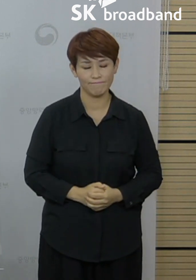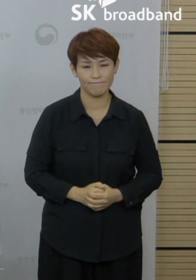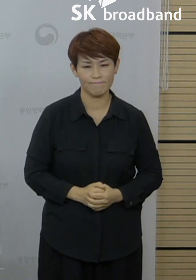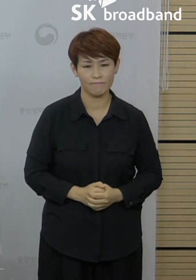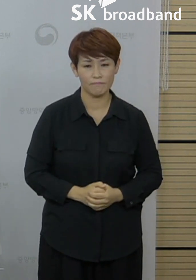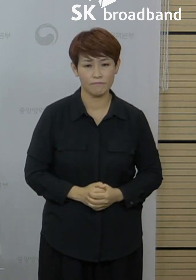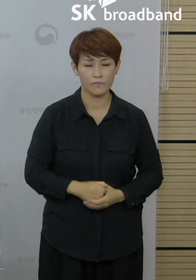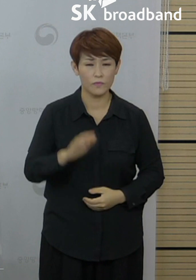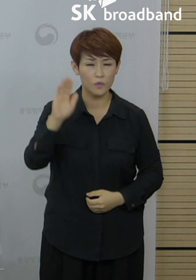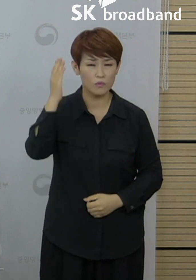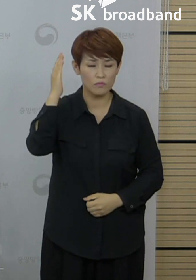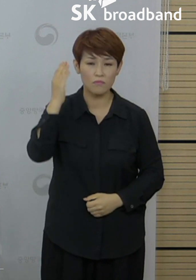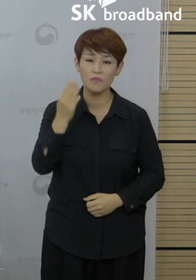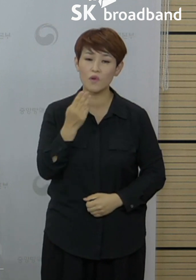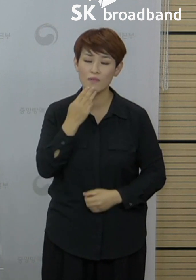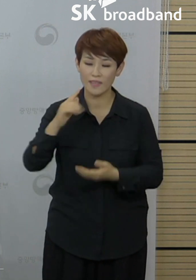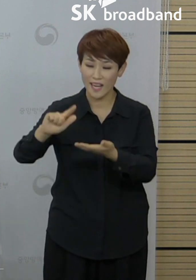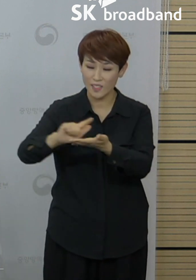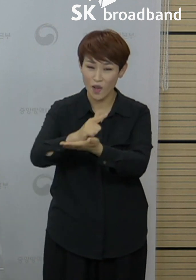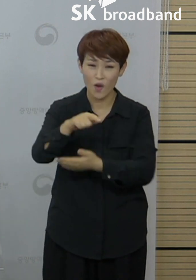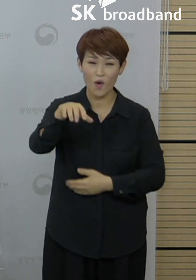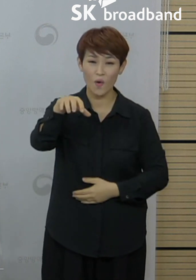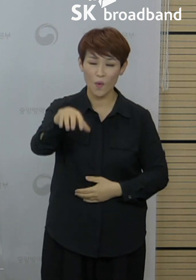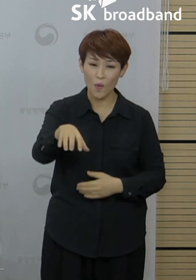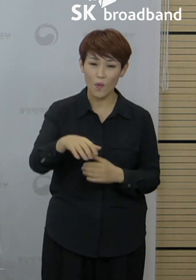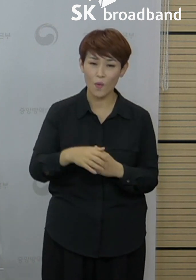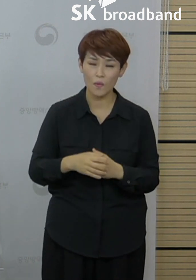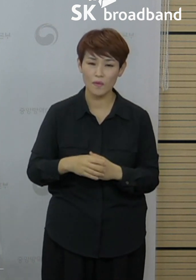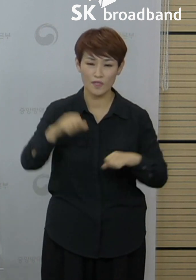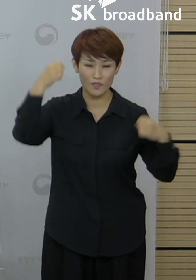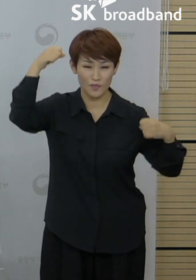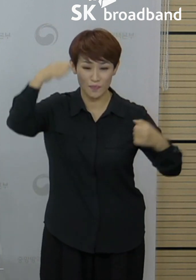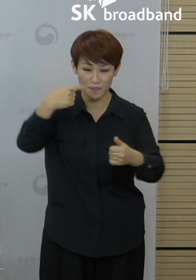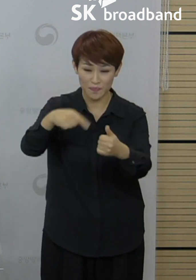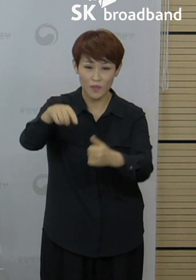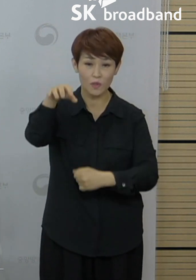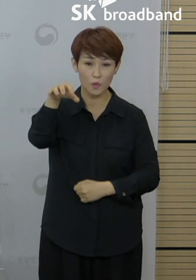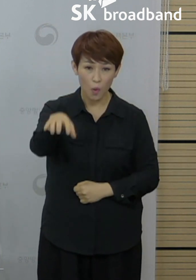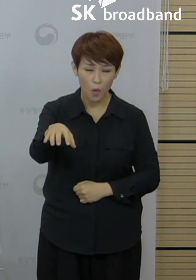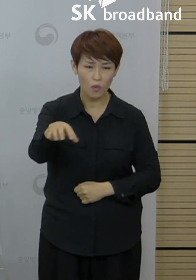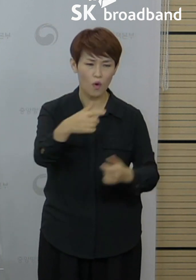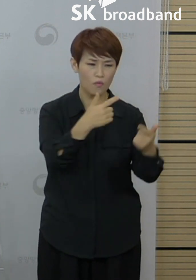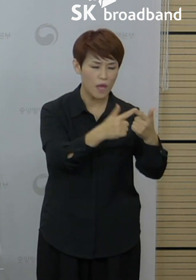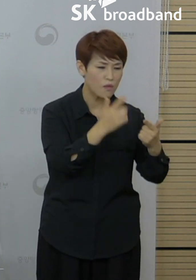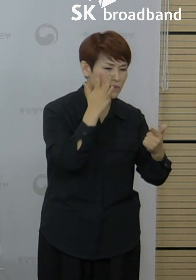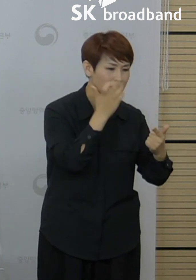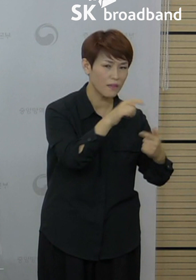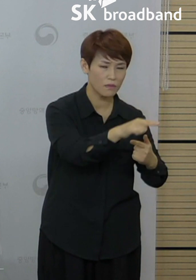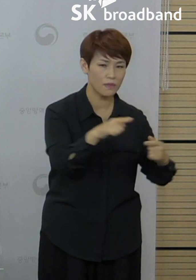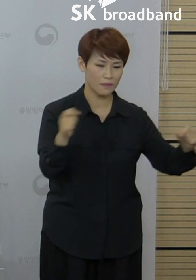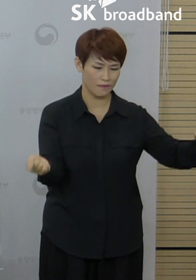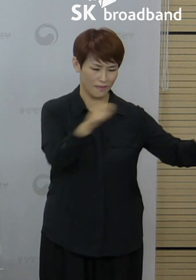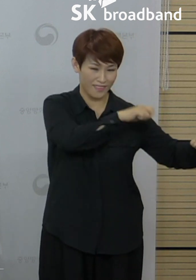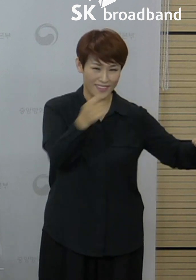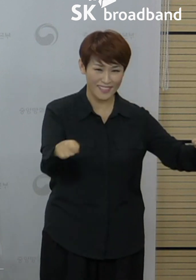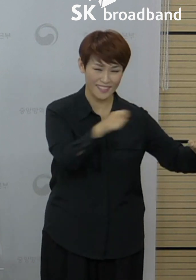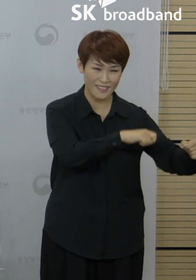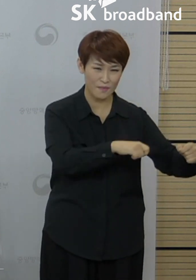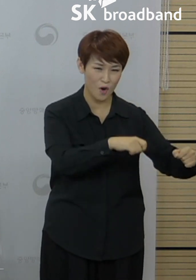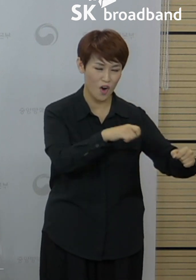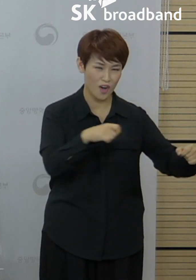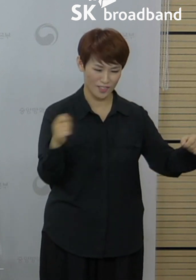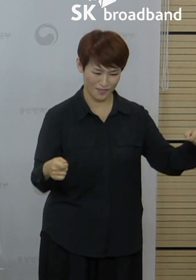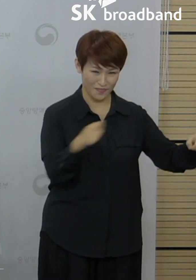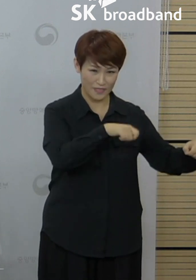최근 발생한 서울 강서구의 댄스 교습 그리고 부산 울산의 장구 강습 관련 사례에서 볼